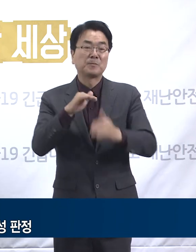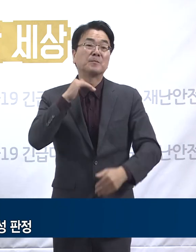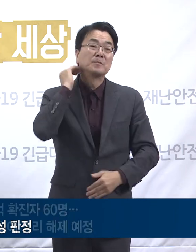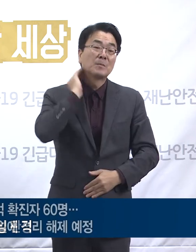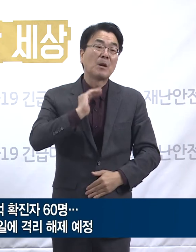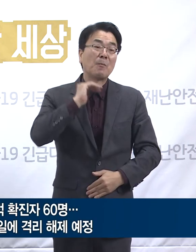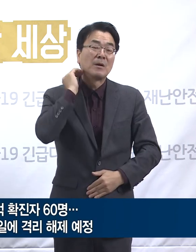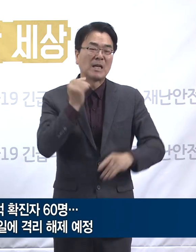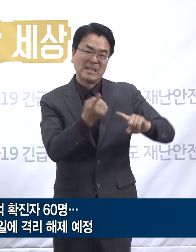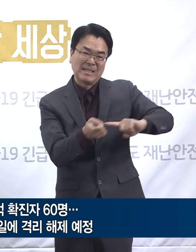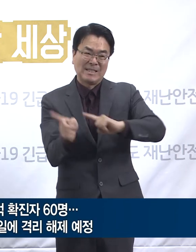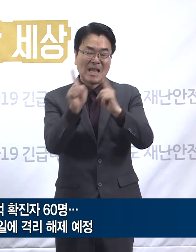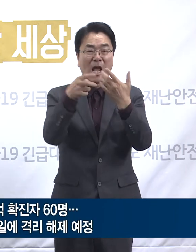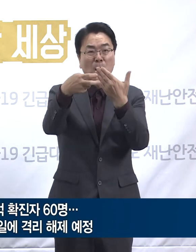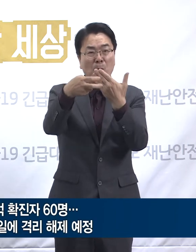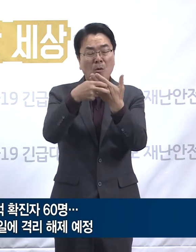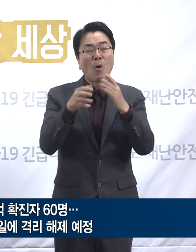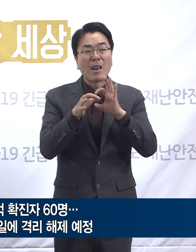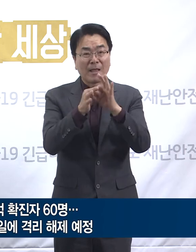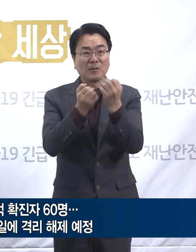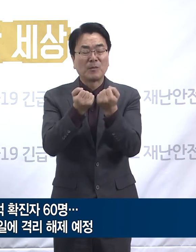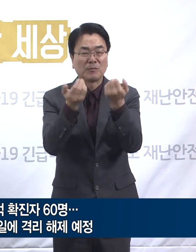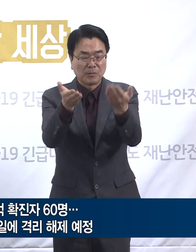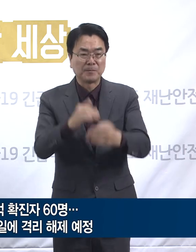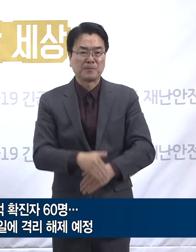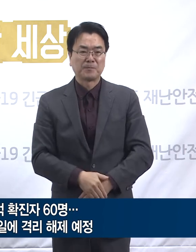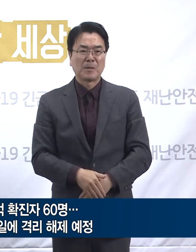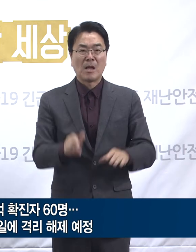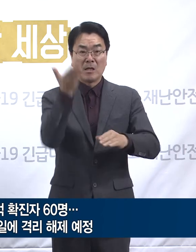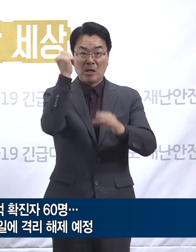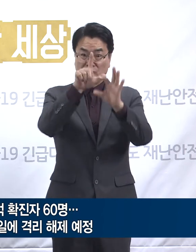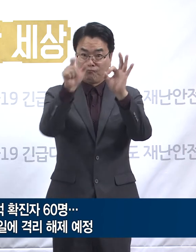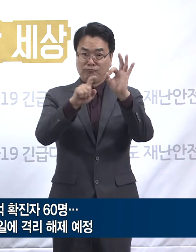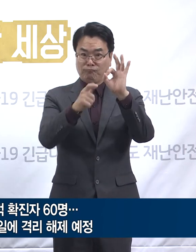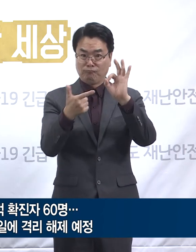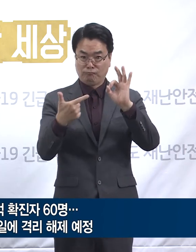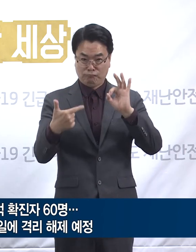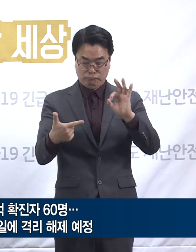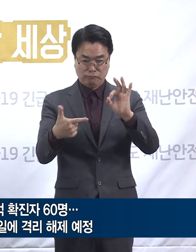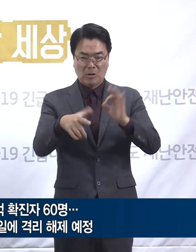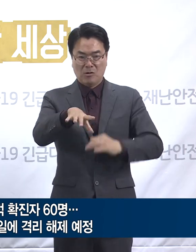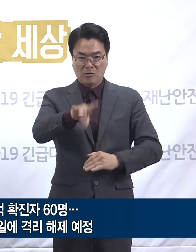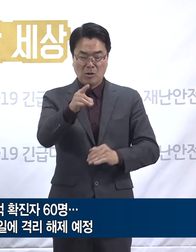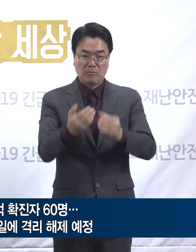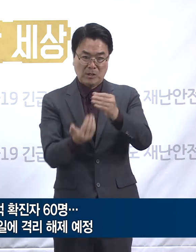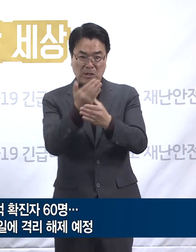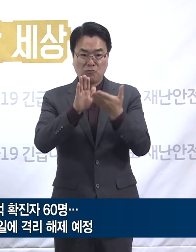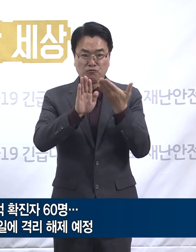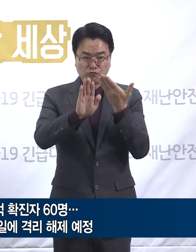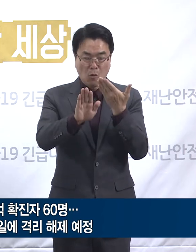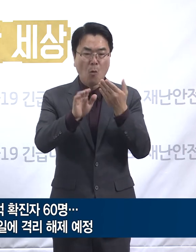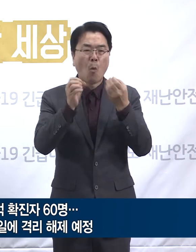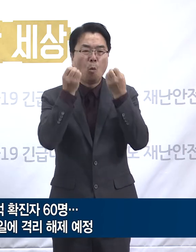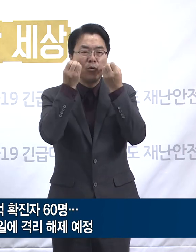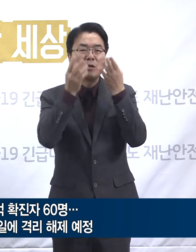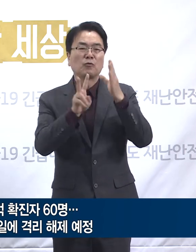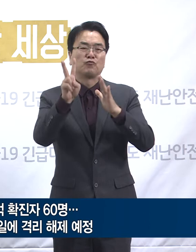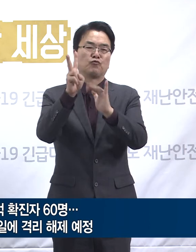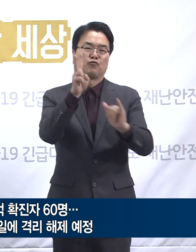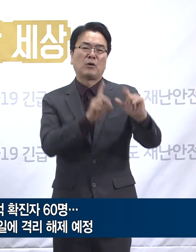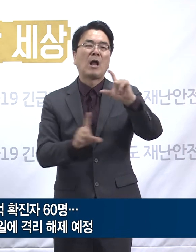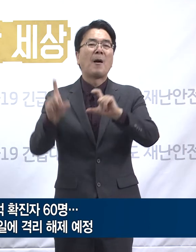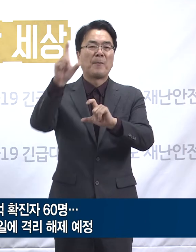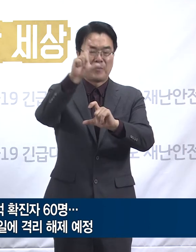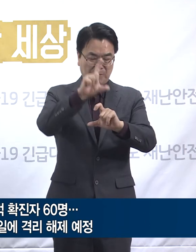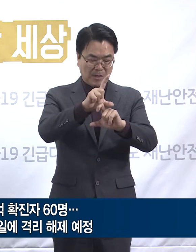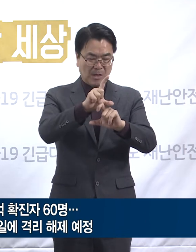마스터플러스 재활병원 관련 확진 상황입니다. 지난 10월 6일 첫 발생 이후 오늘 0시 기준 2명이 추가 확진 판정을 받으면서